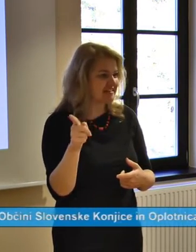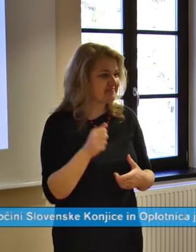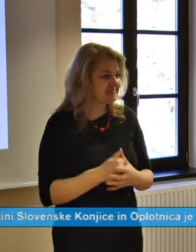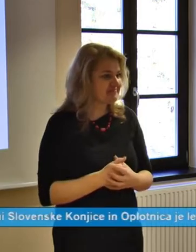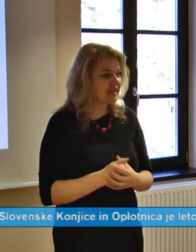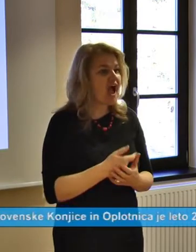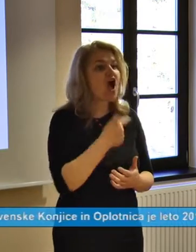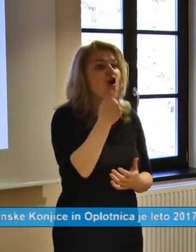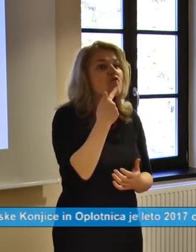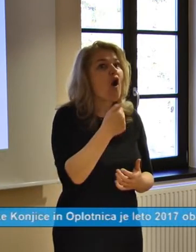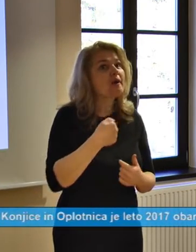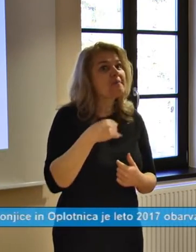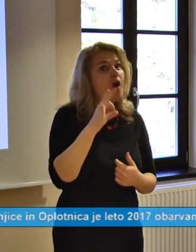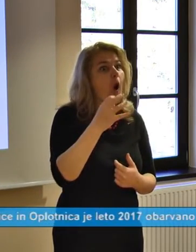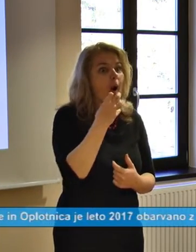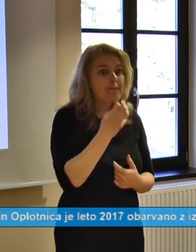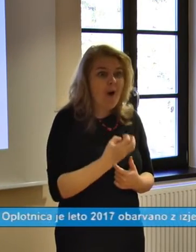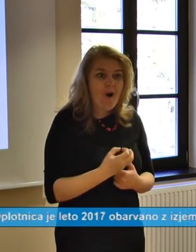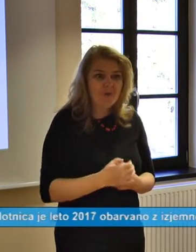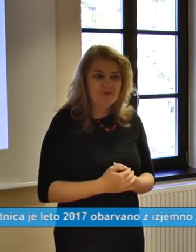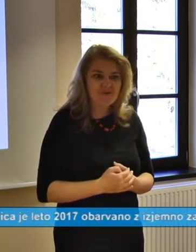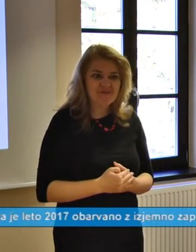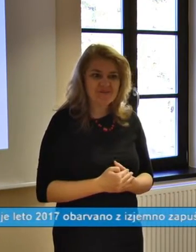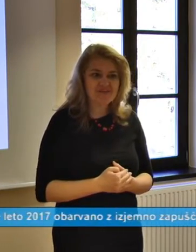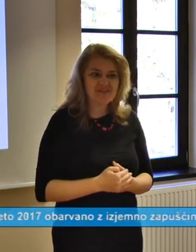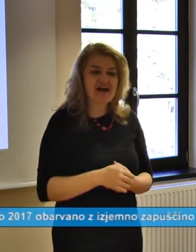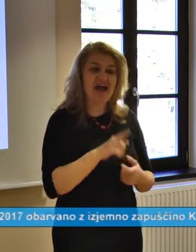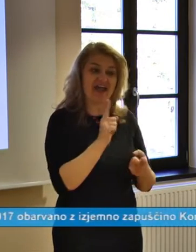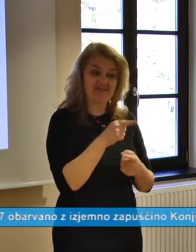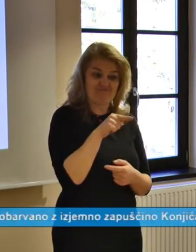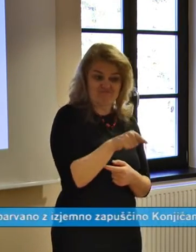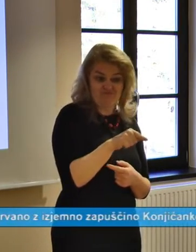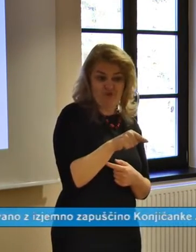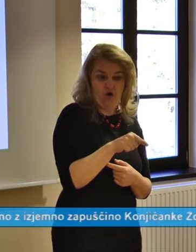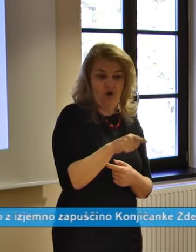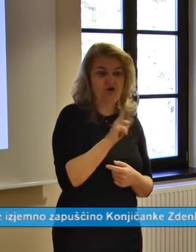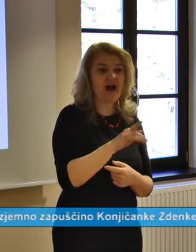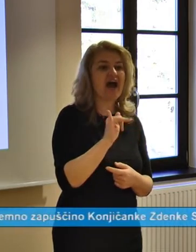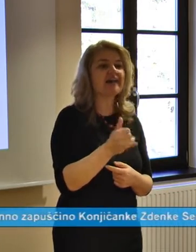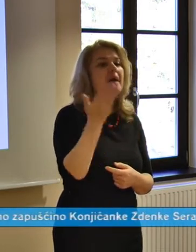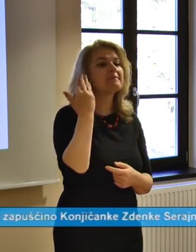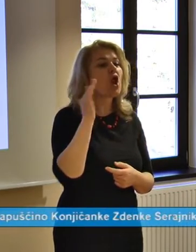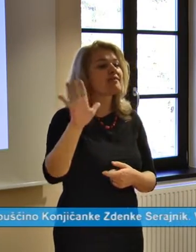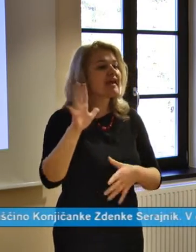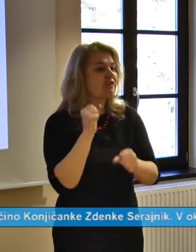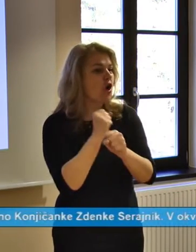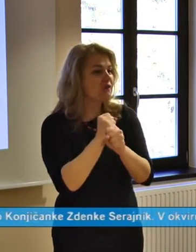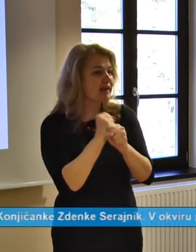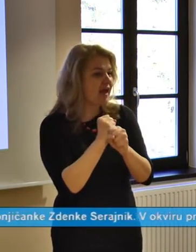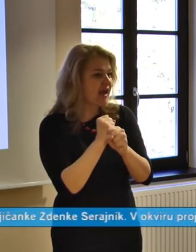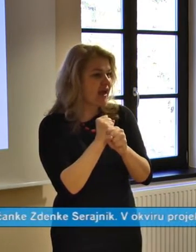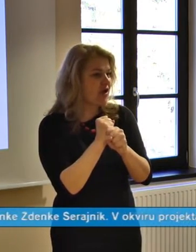Govorim je Bog in to, kar je bilo njemo delo,